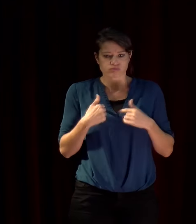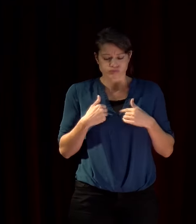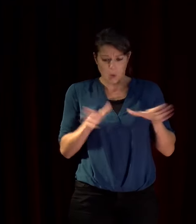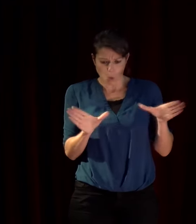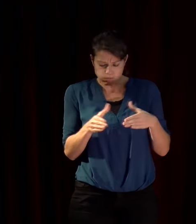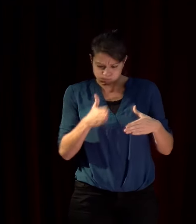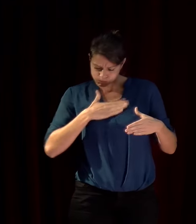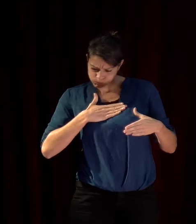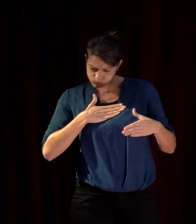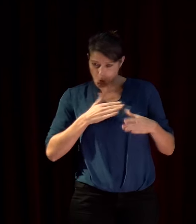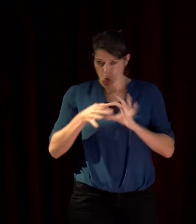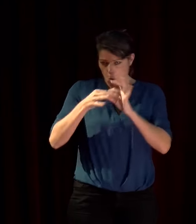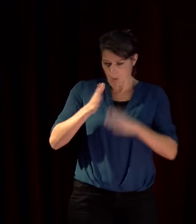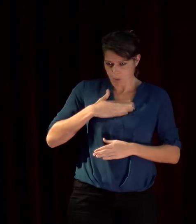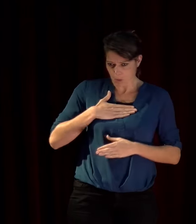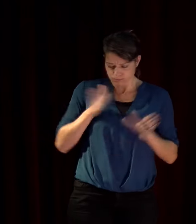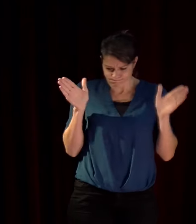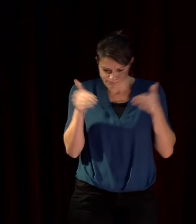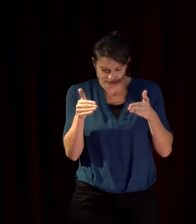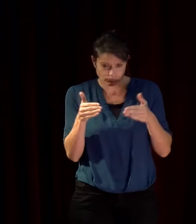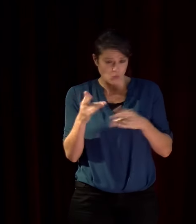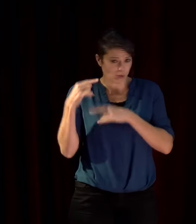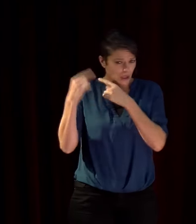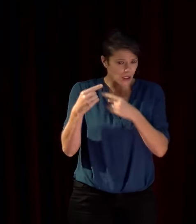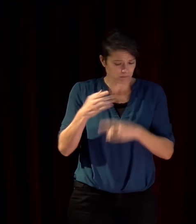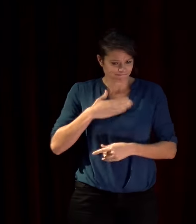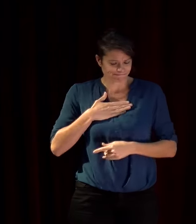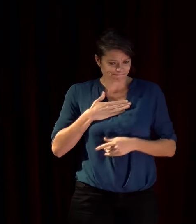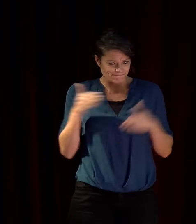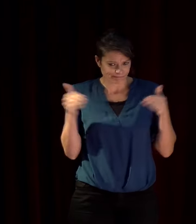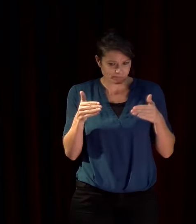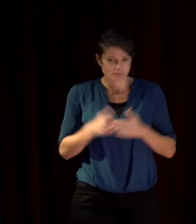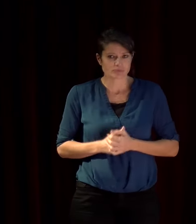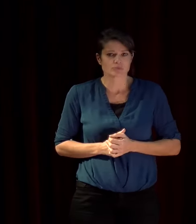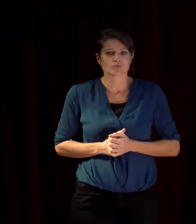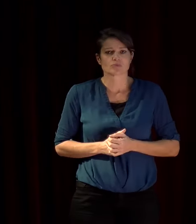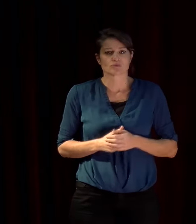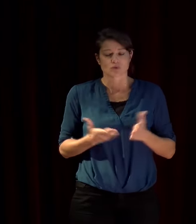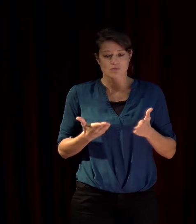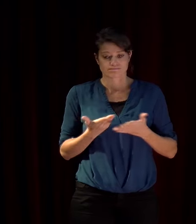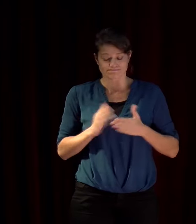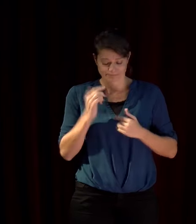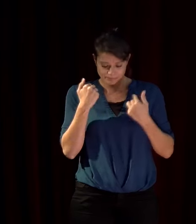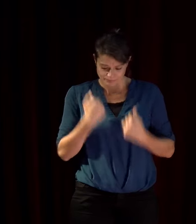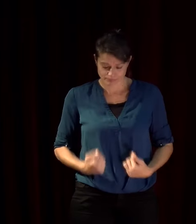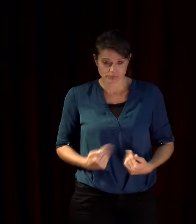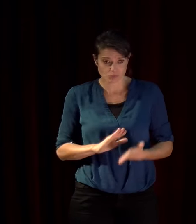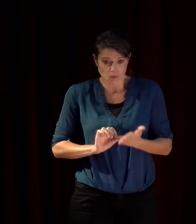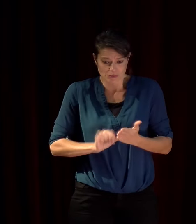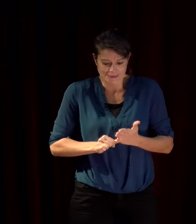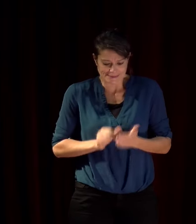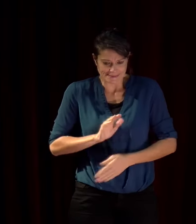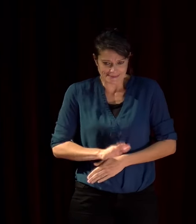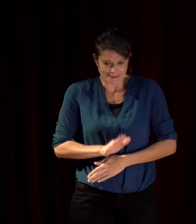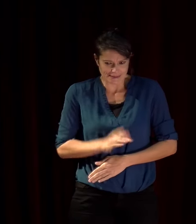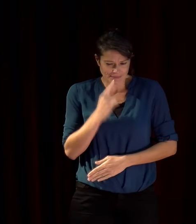notre religion notre héritage la simplification de nos identités nous amène très vite à voir dans l'autre